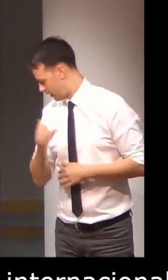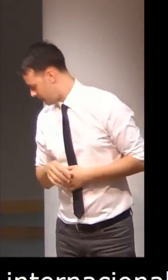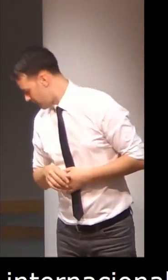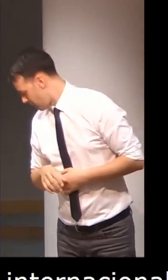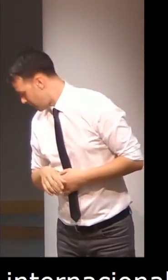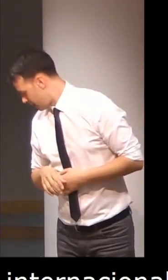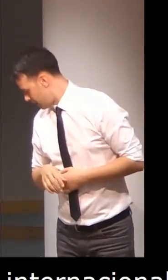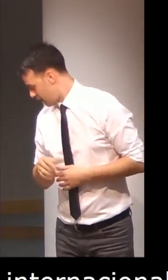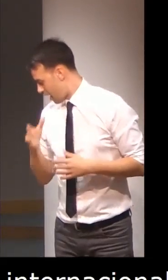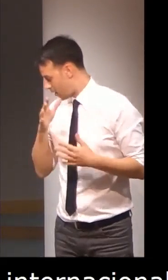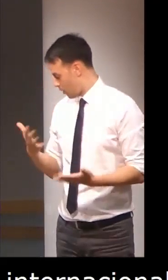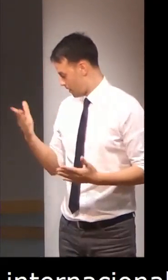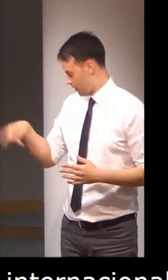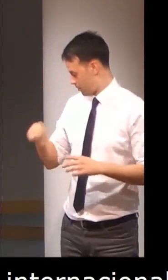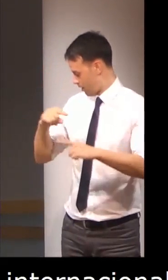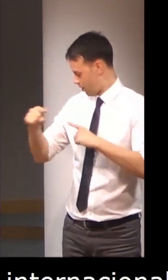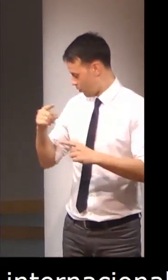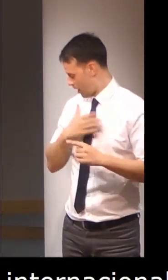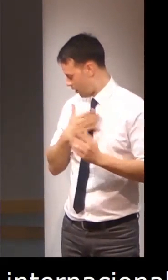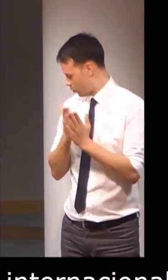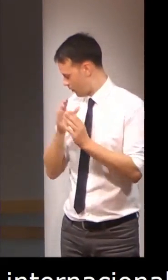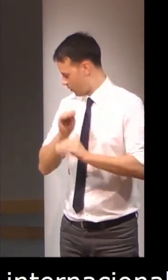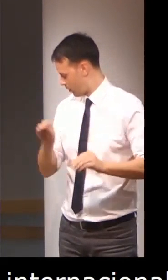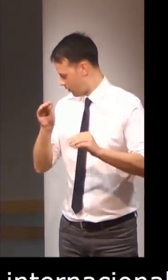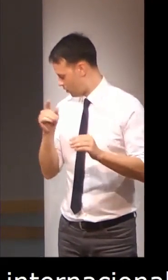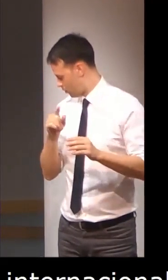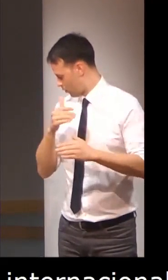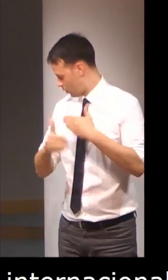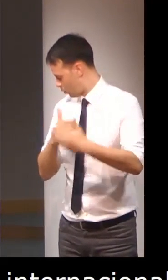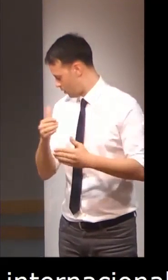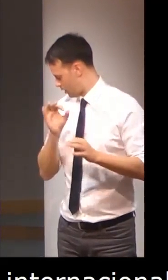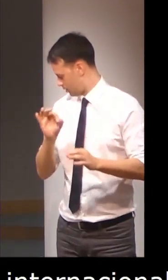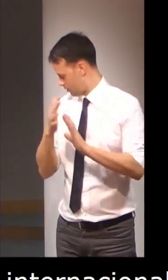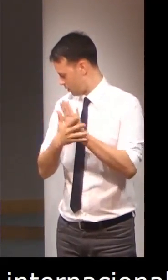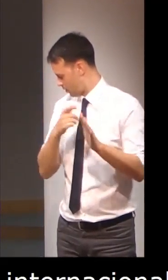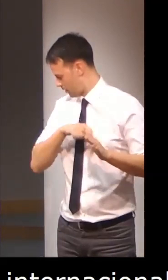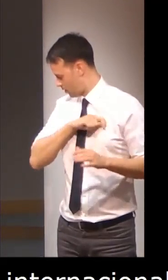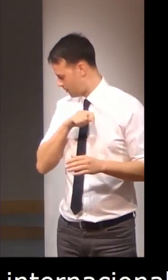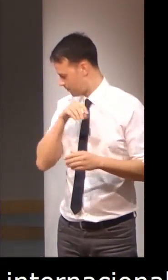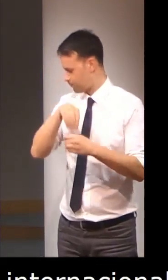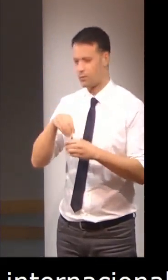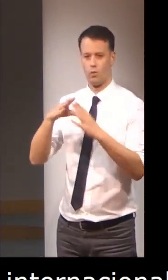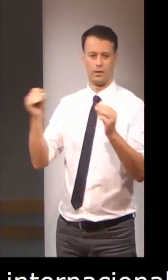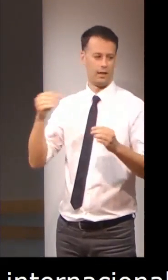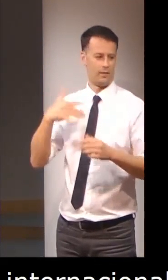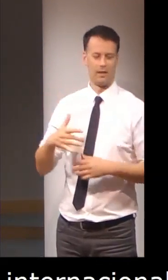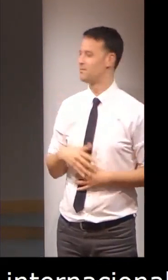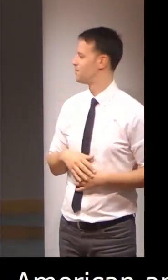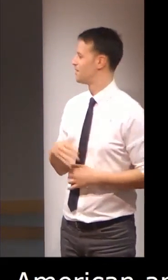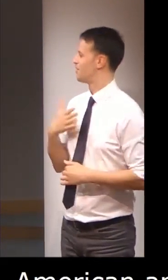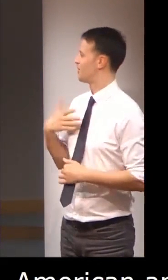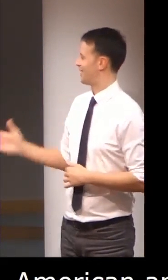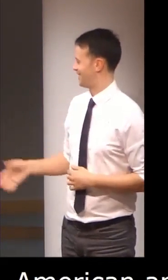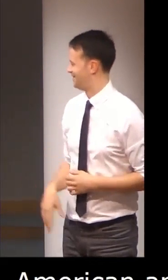renombre dentro de la investigación científica en educación y actualmente ella es directora del curso de formación de lengua y signos española en